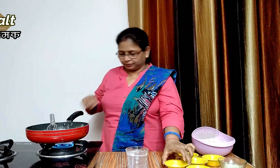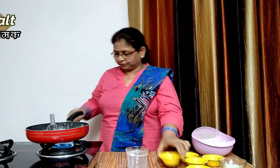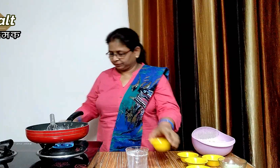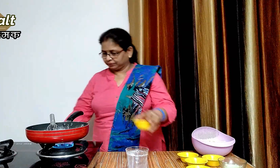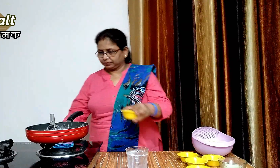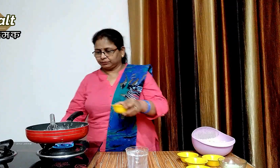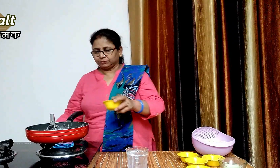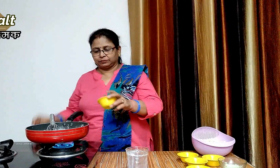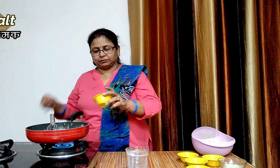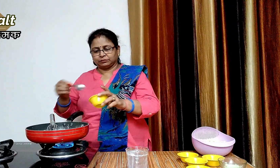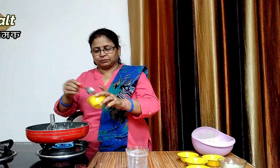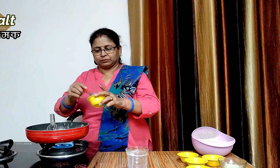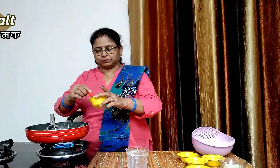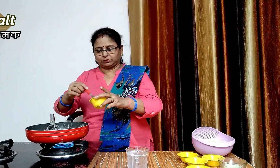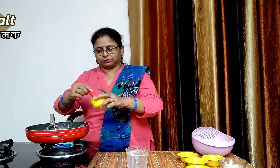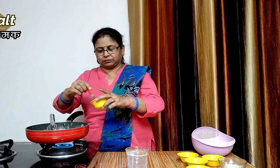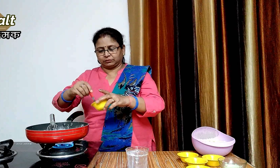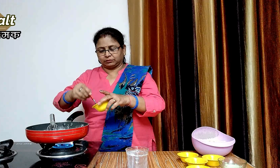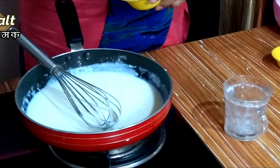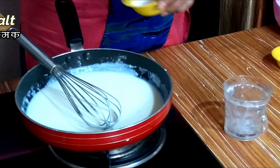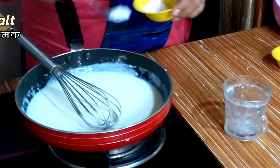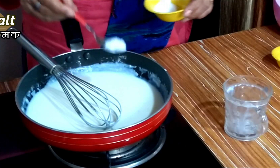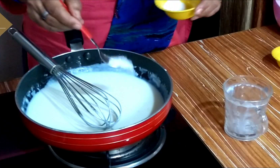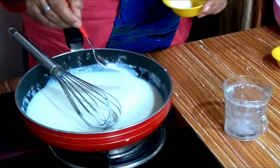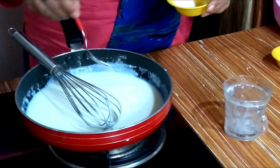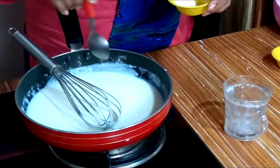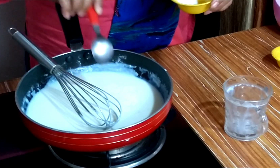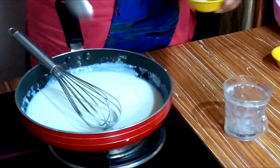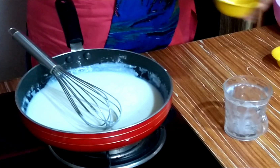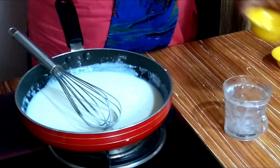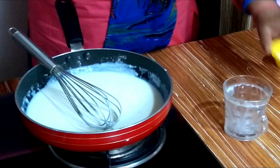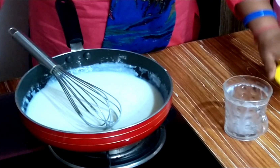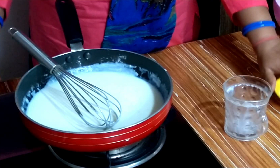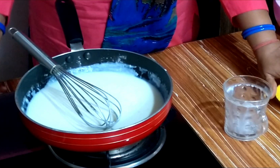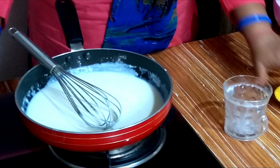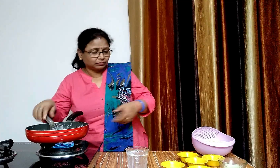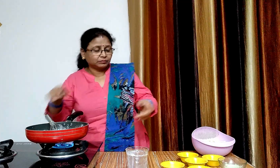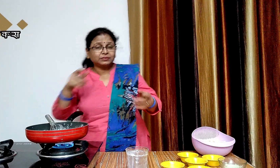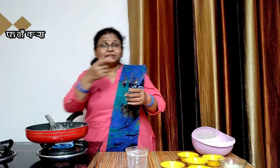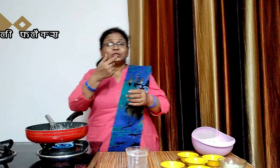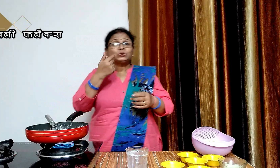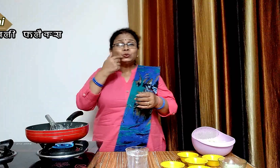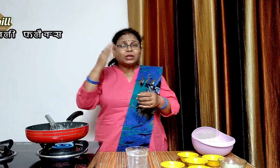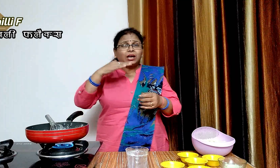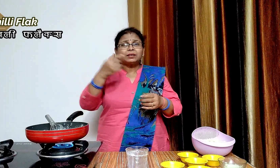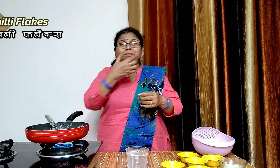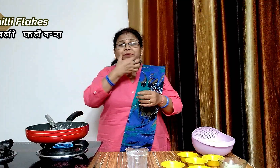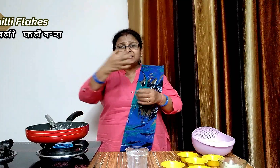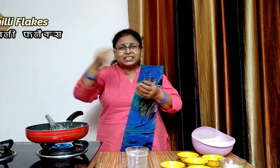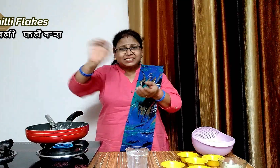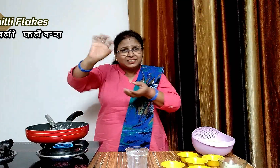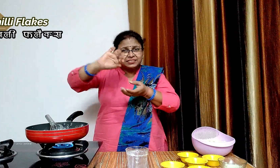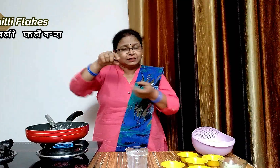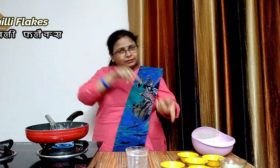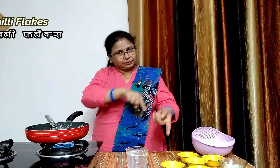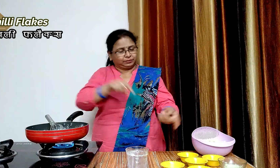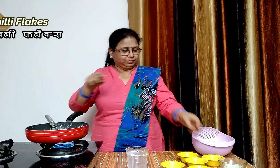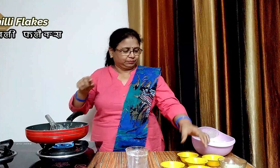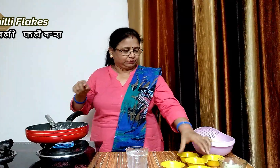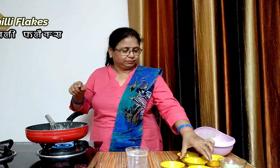चिली फ्लेक्स